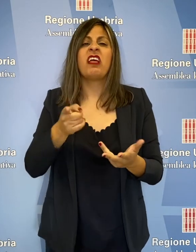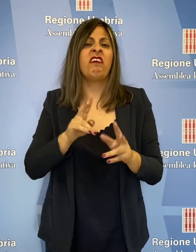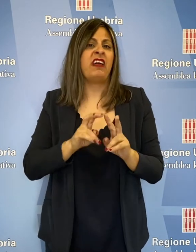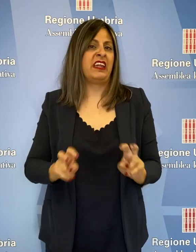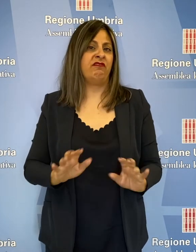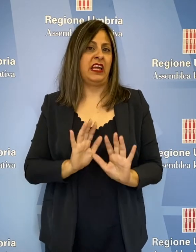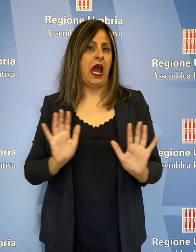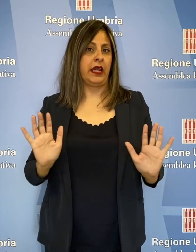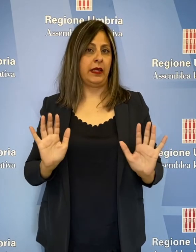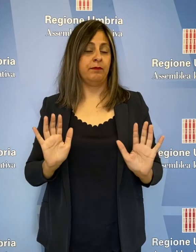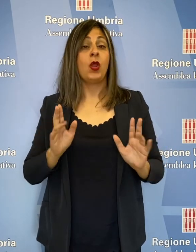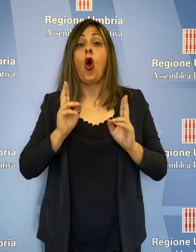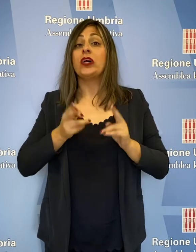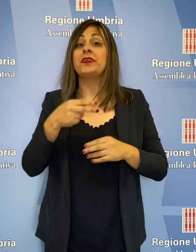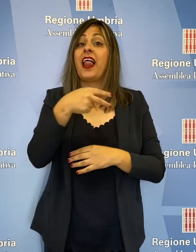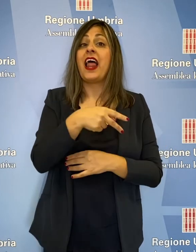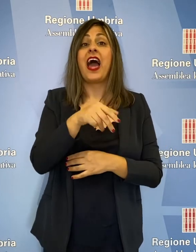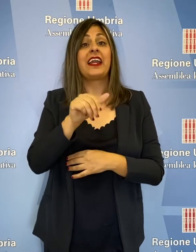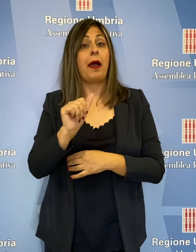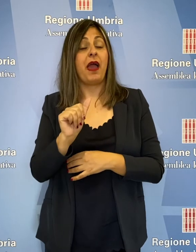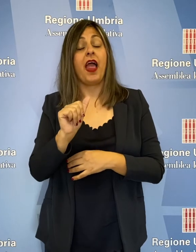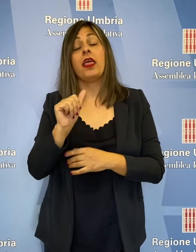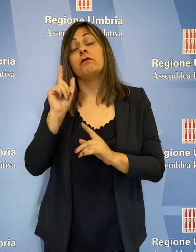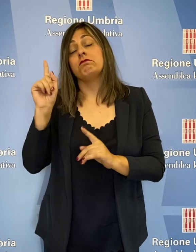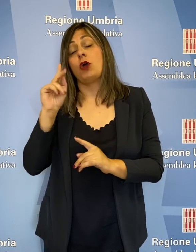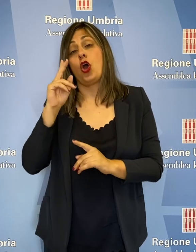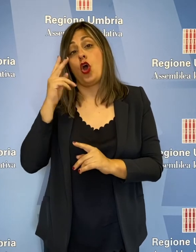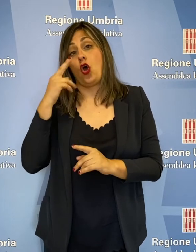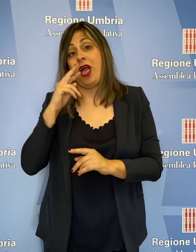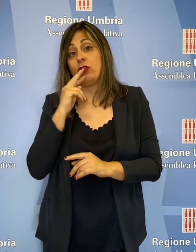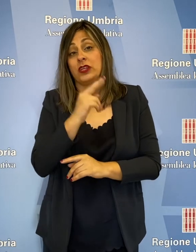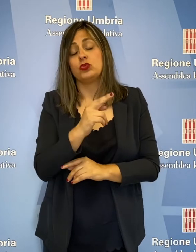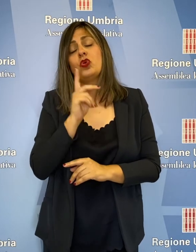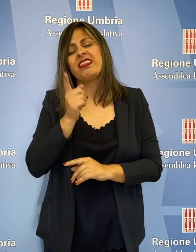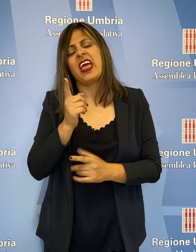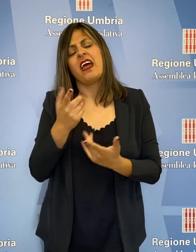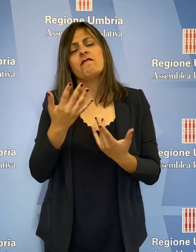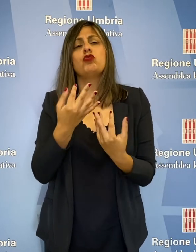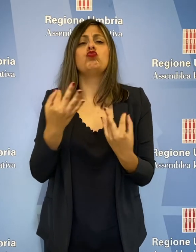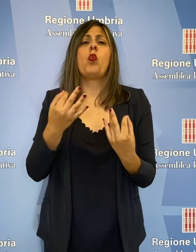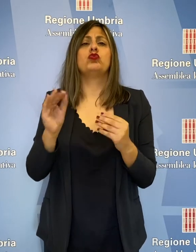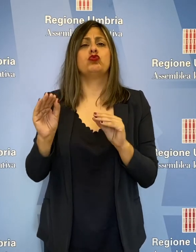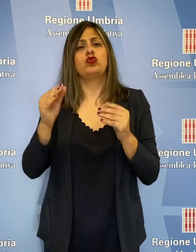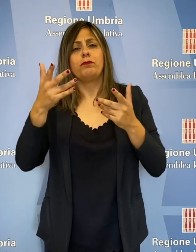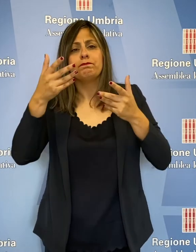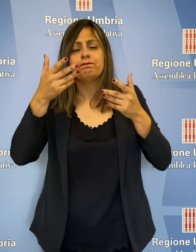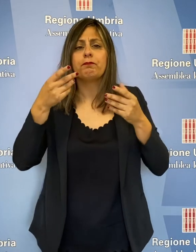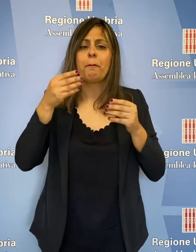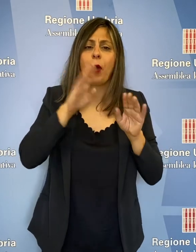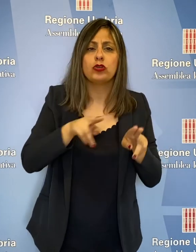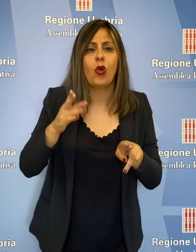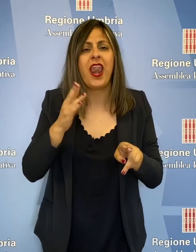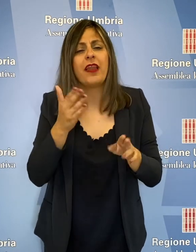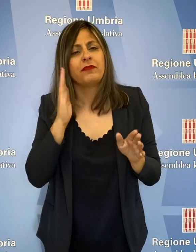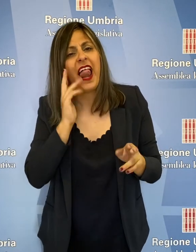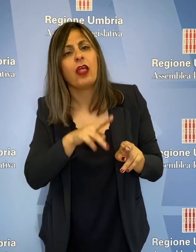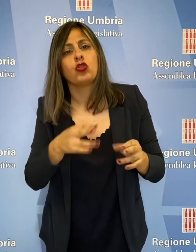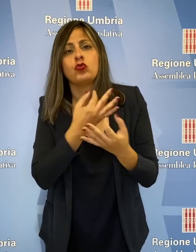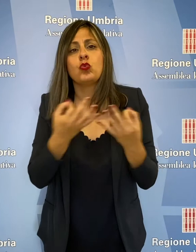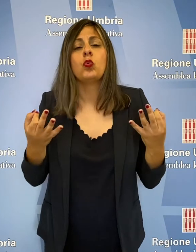verificare. L'ospedale di Narni Amelia, secondo l'assessore Coletto, dovrà trovare la giusta collocazione, i giusti posti letto, che dovranno